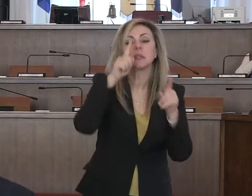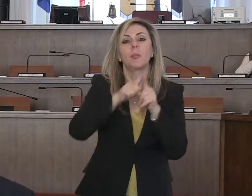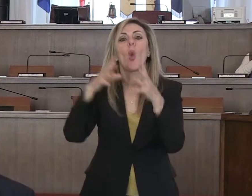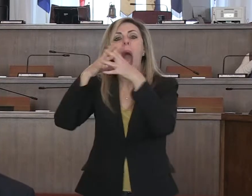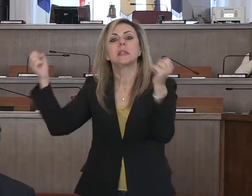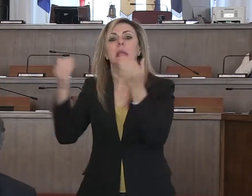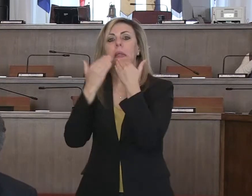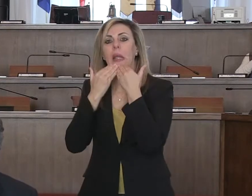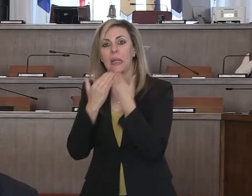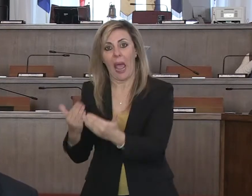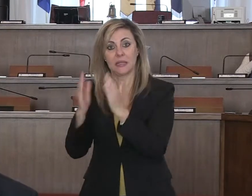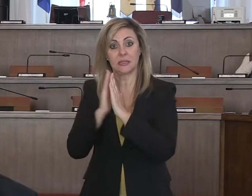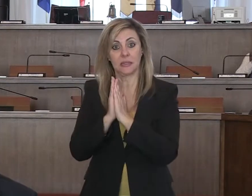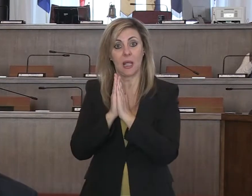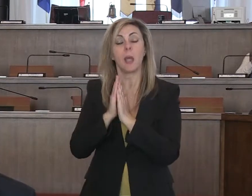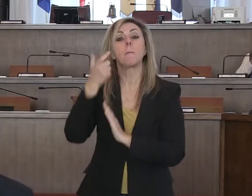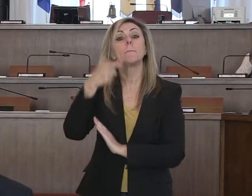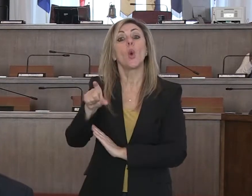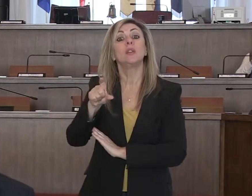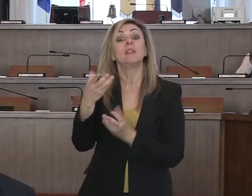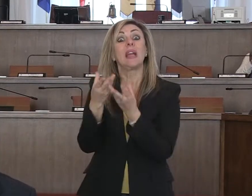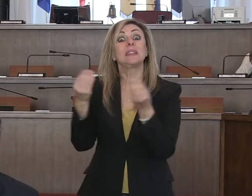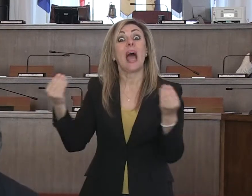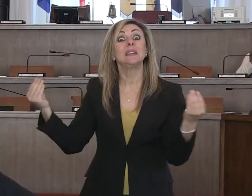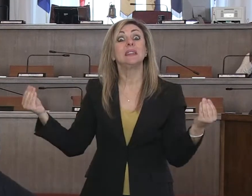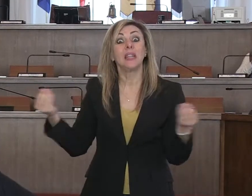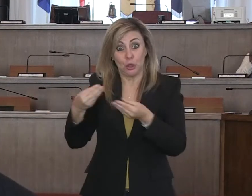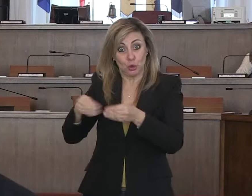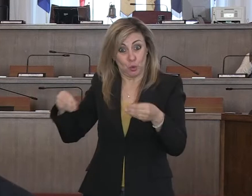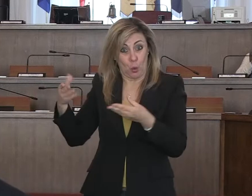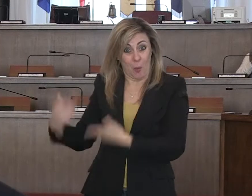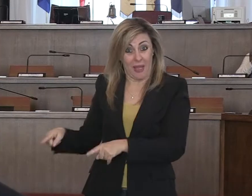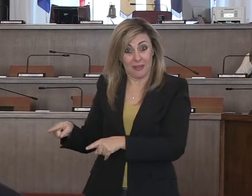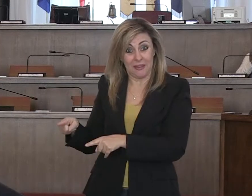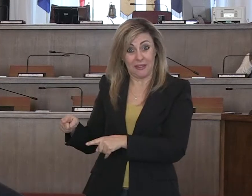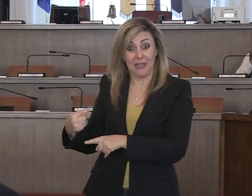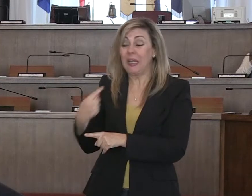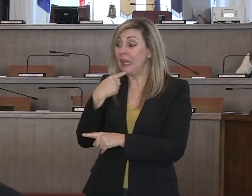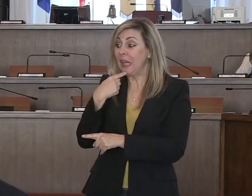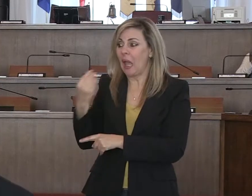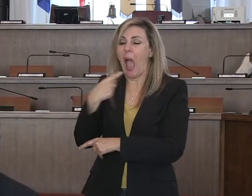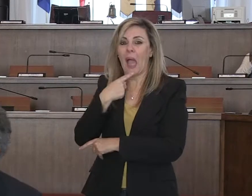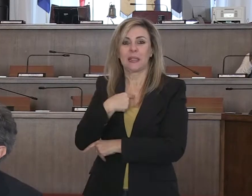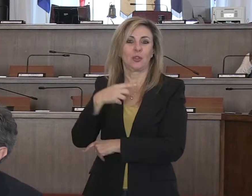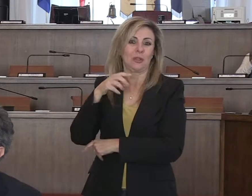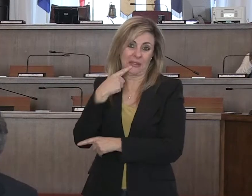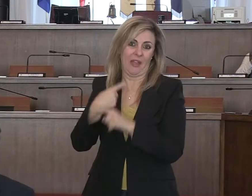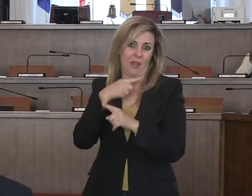perché molti di questi dispositivi, a cominciare da quello che esibisce l'assessore Verì,